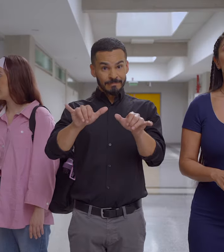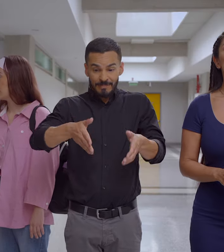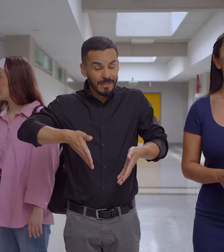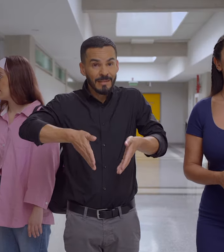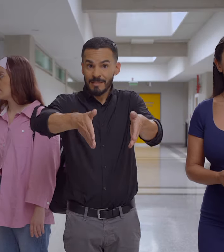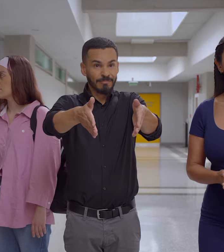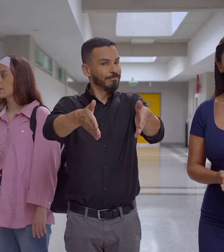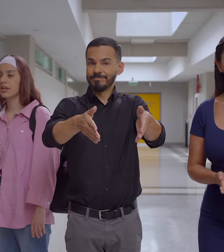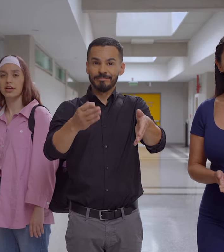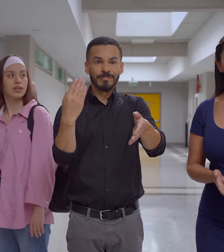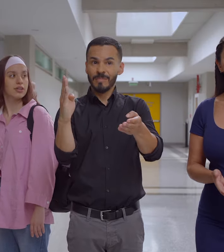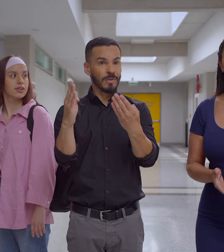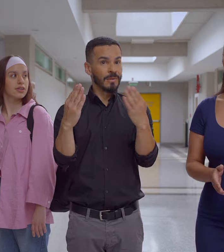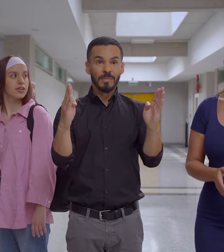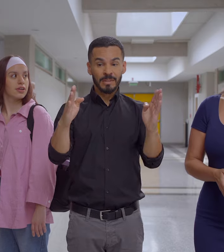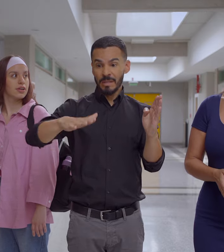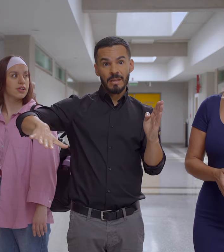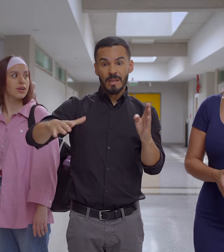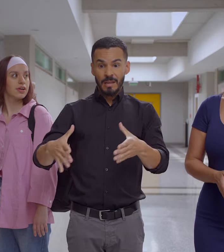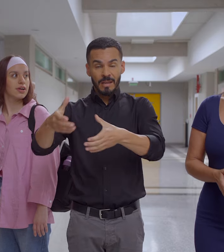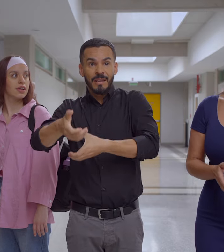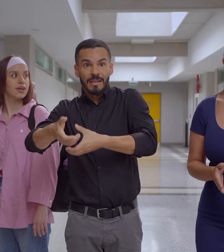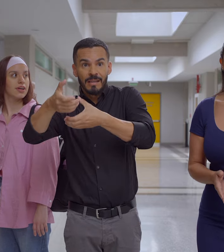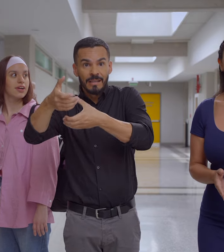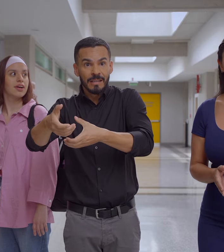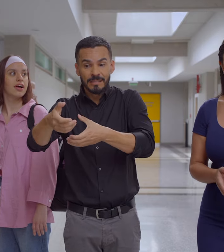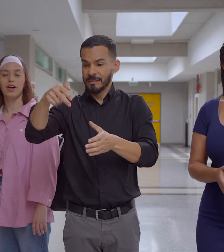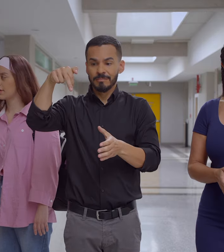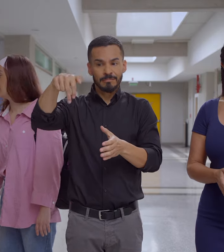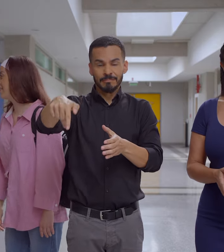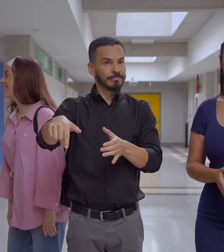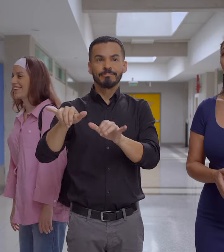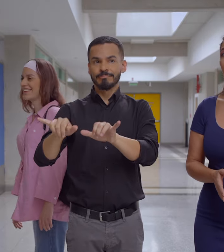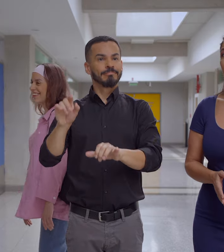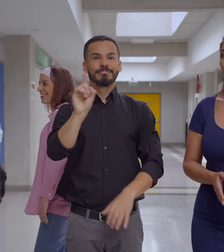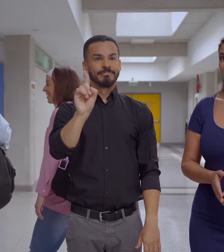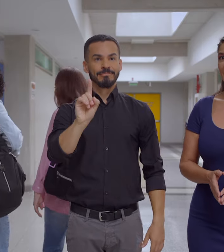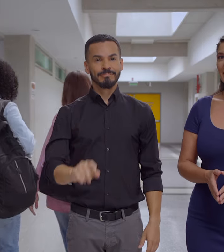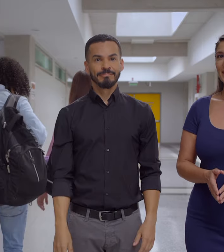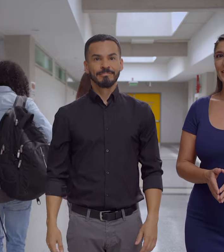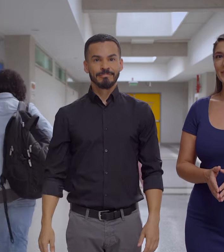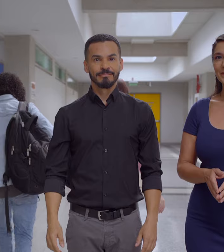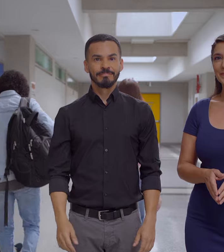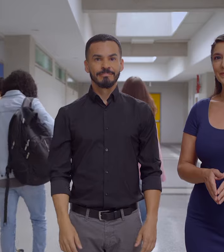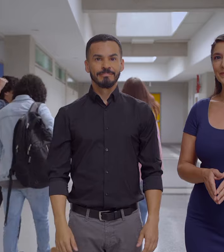No permanezca en los pasillos, puertas de acceso, áreas de extintores o escaleras.